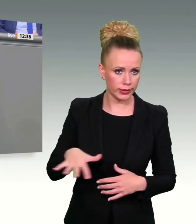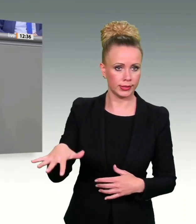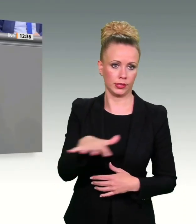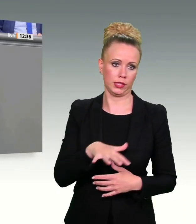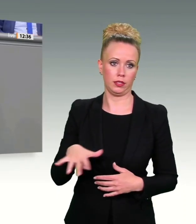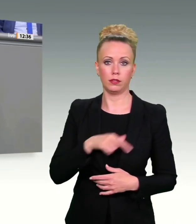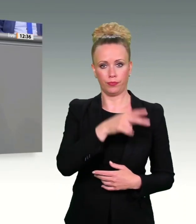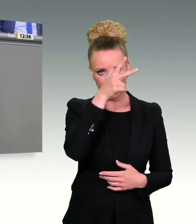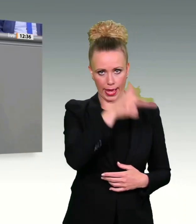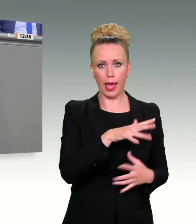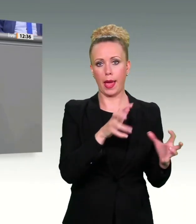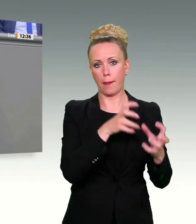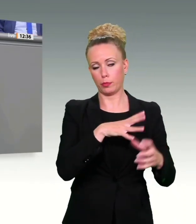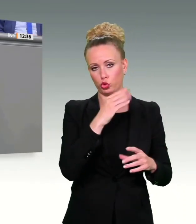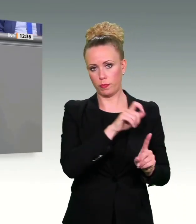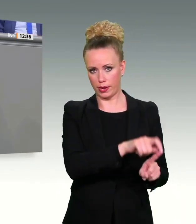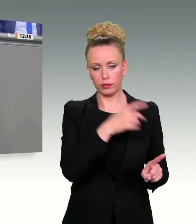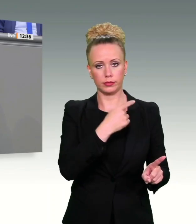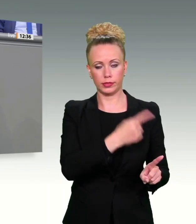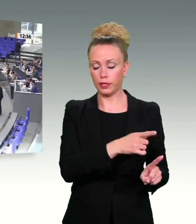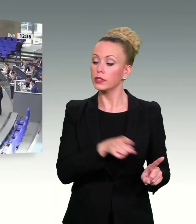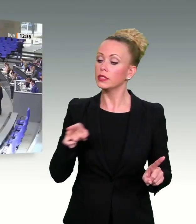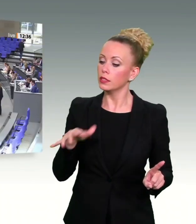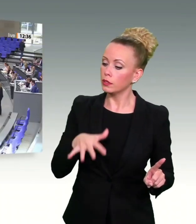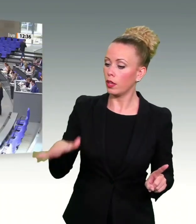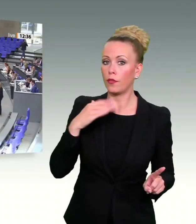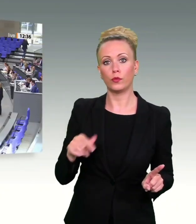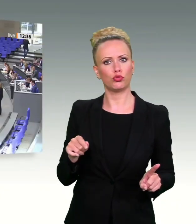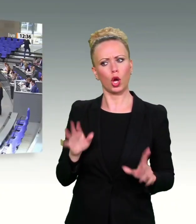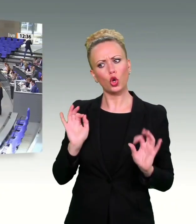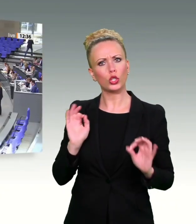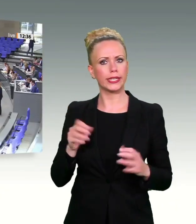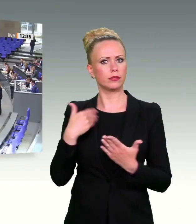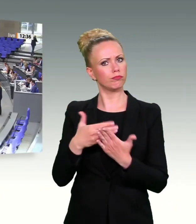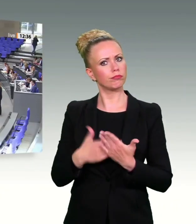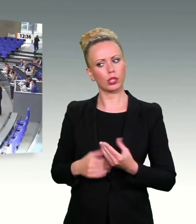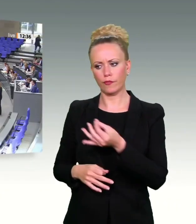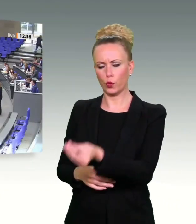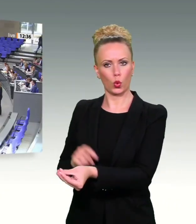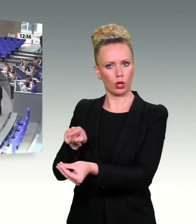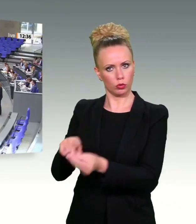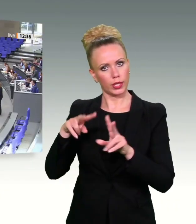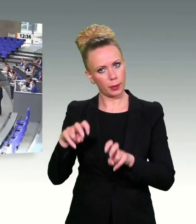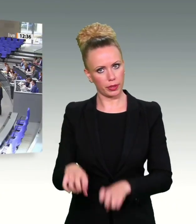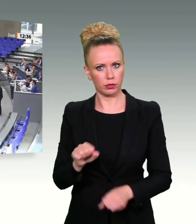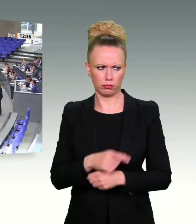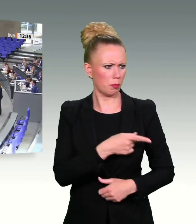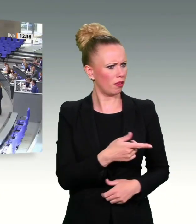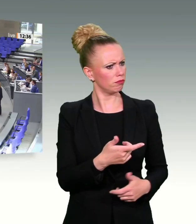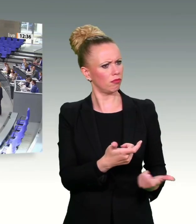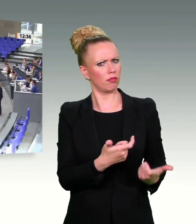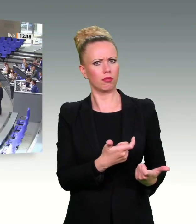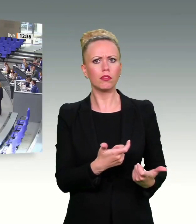Hand geben, die sie wirklich nutzen können. Das wollen Sie offensichtlich nicht. Er hat ausdrücklich mitgeteilt, dass man die